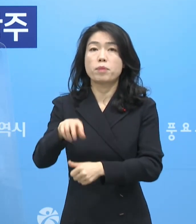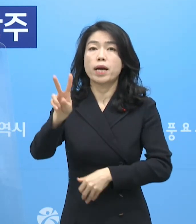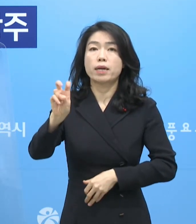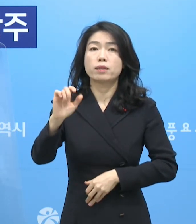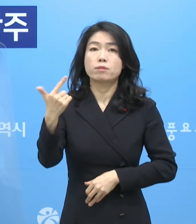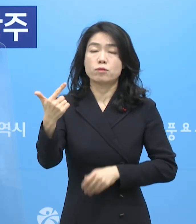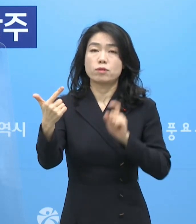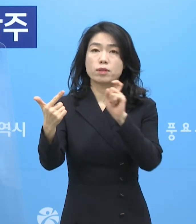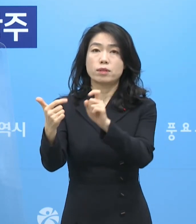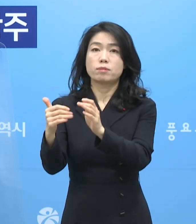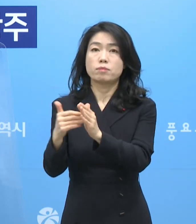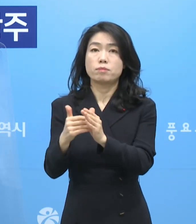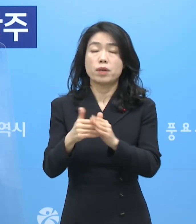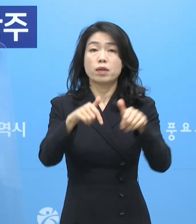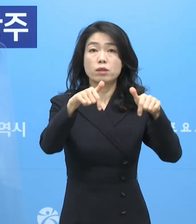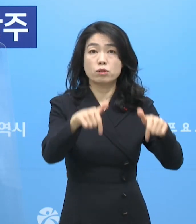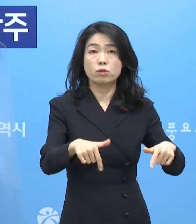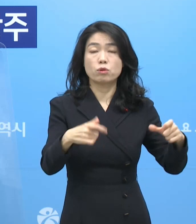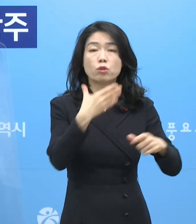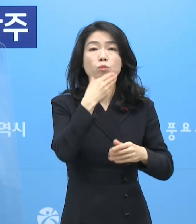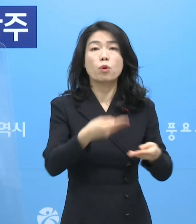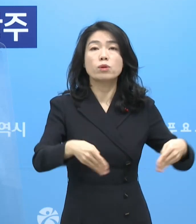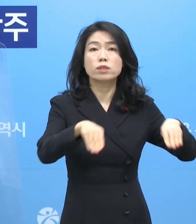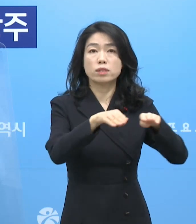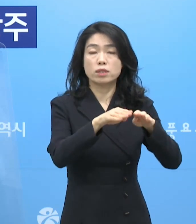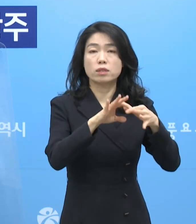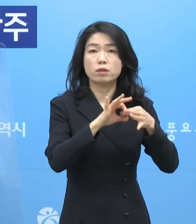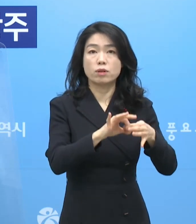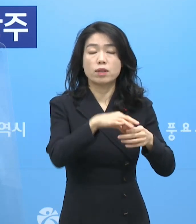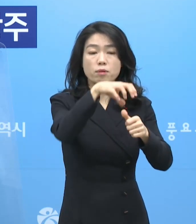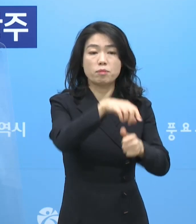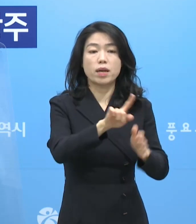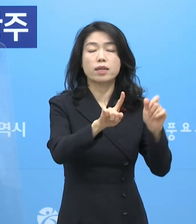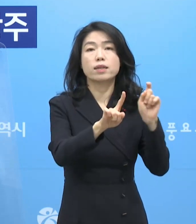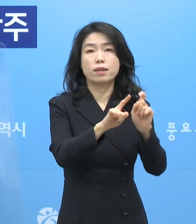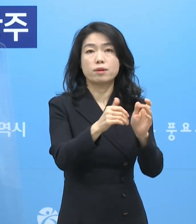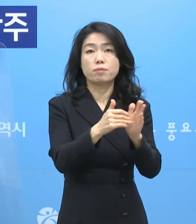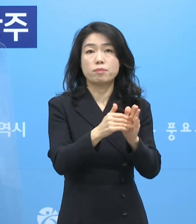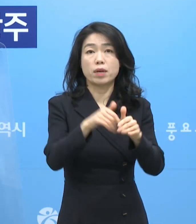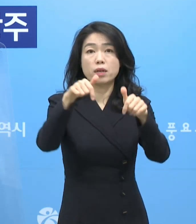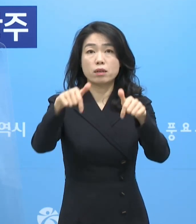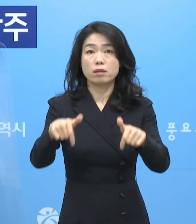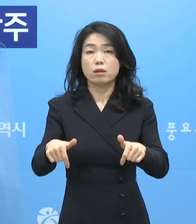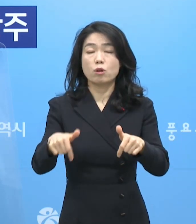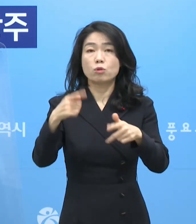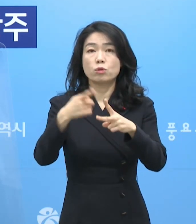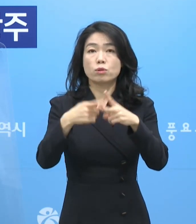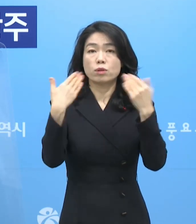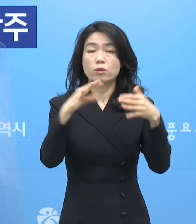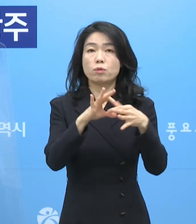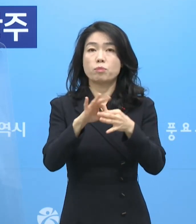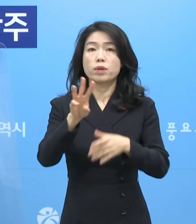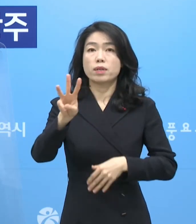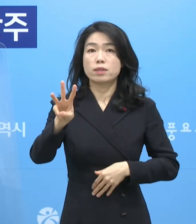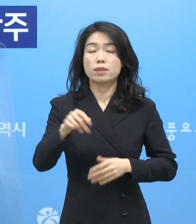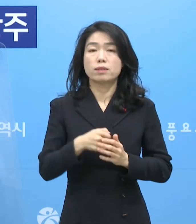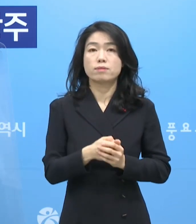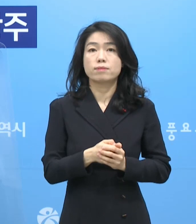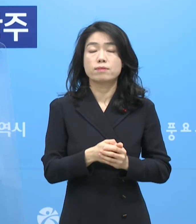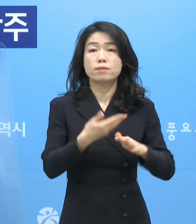26명 서구소재 복지시설 관련 격리 중 1명 서구소재 초등학교 관련 3명